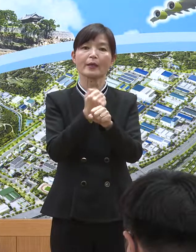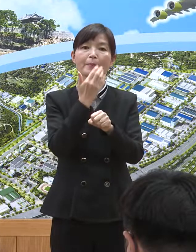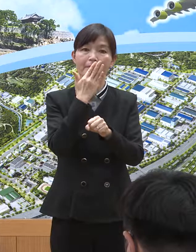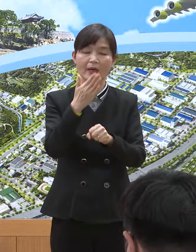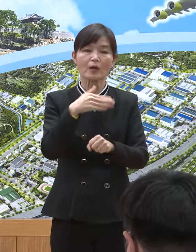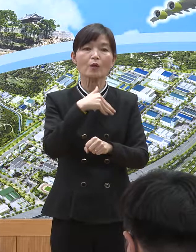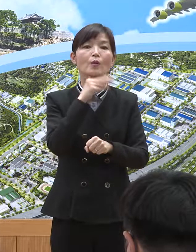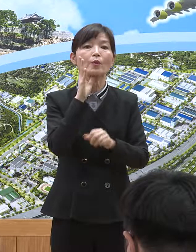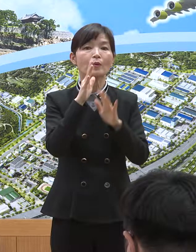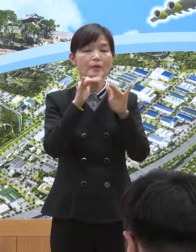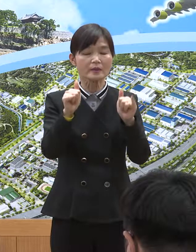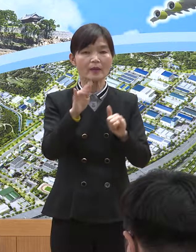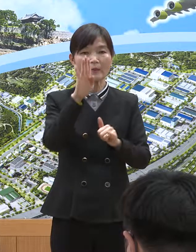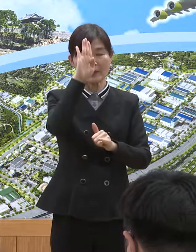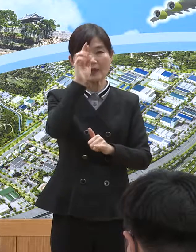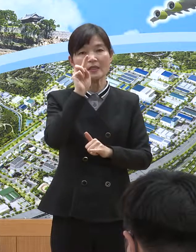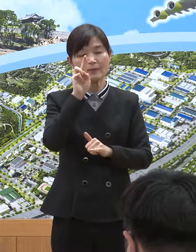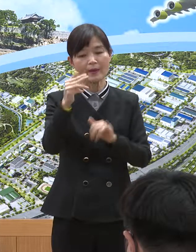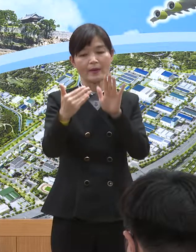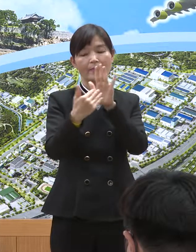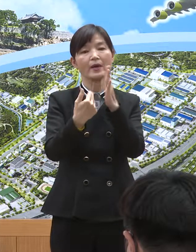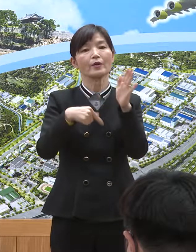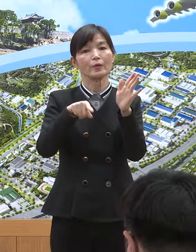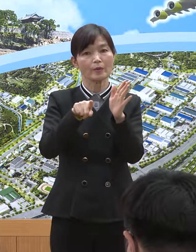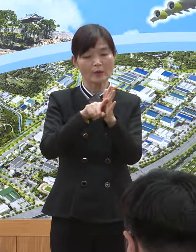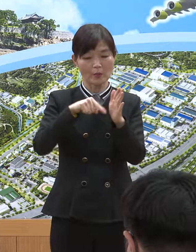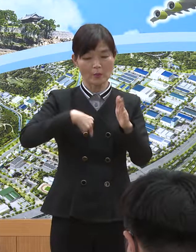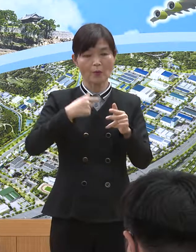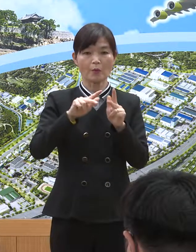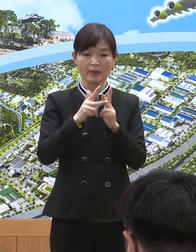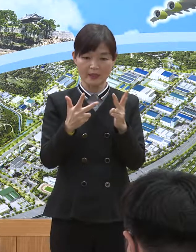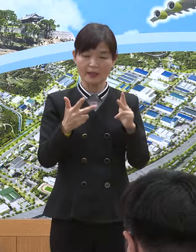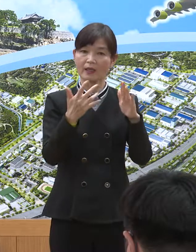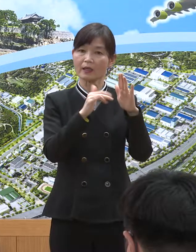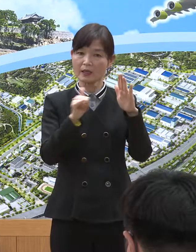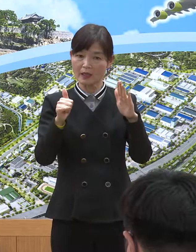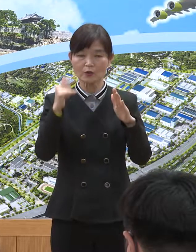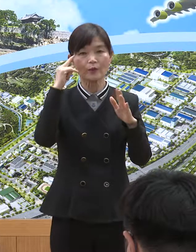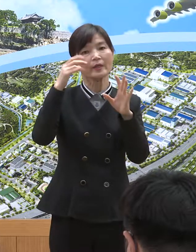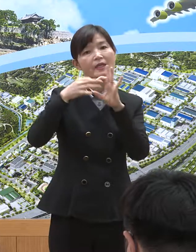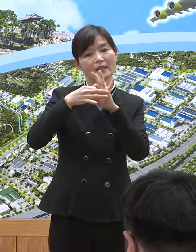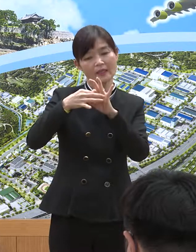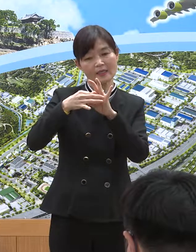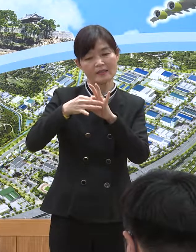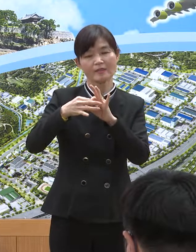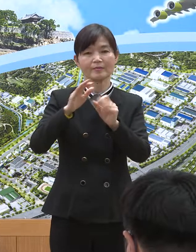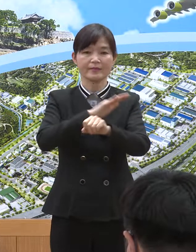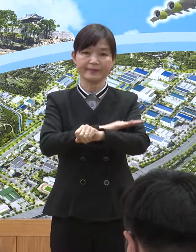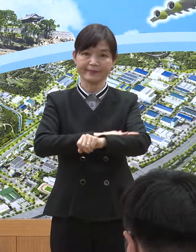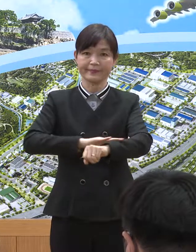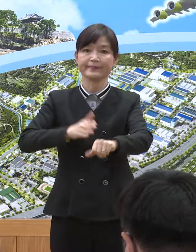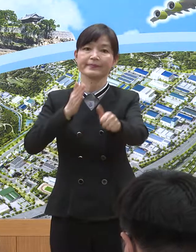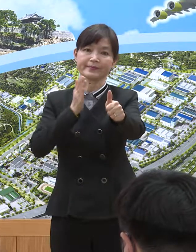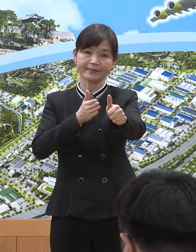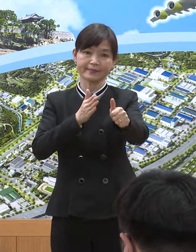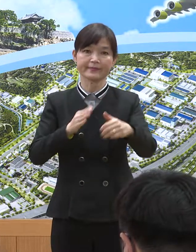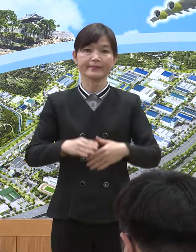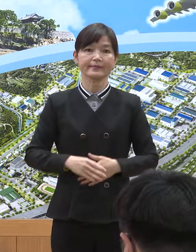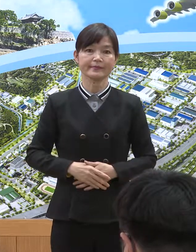중증 사방 예방을 위하여 어르신 본인과 가족 등의 관심과 참여를 당부드립니다.